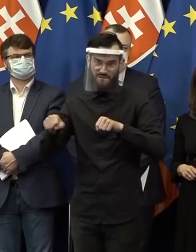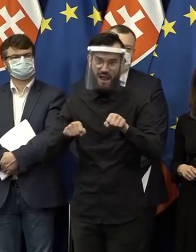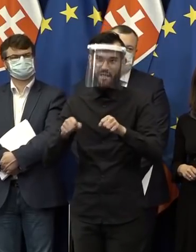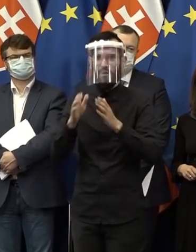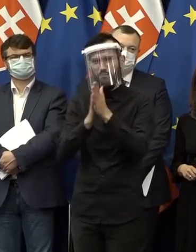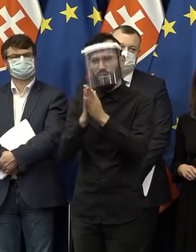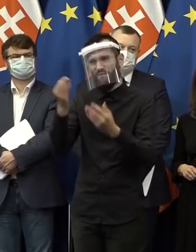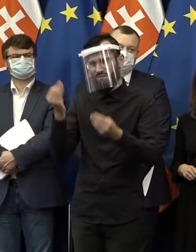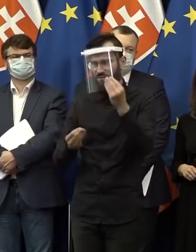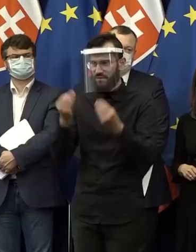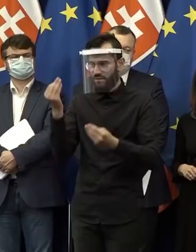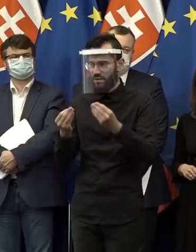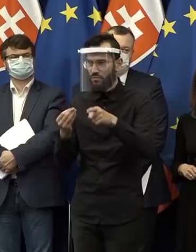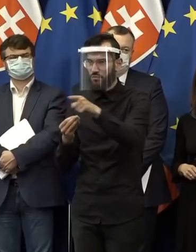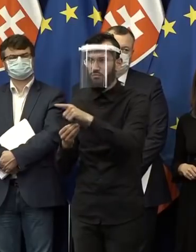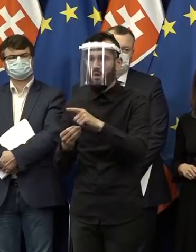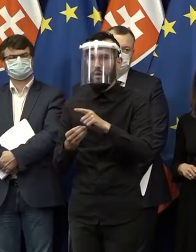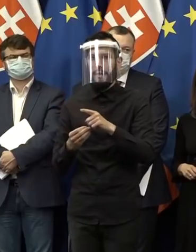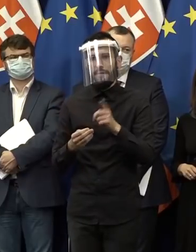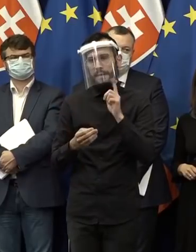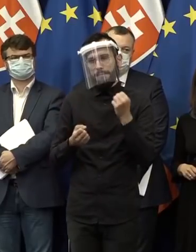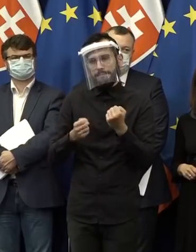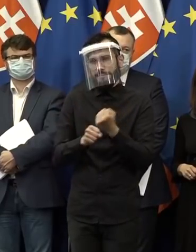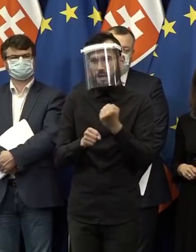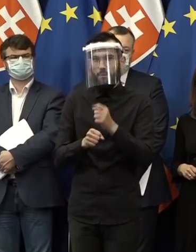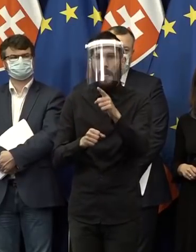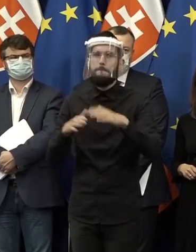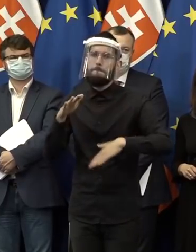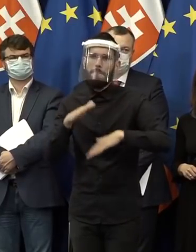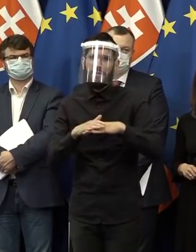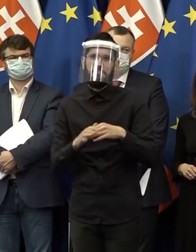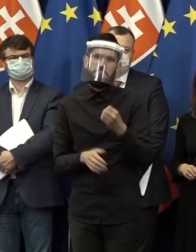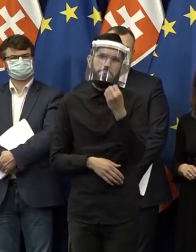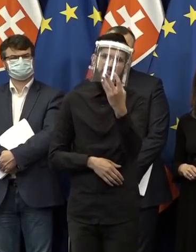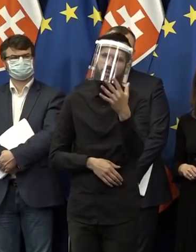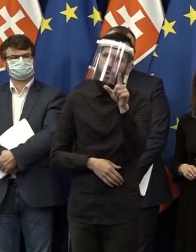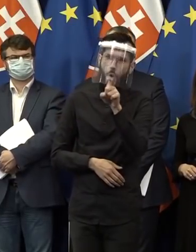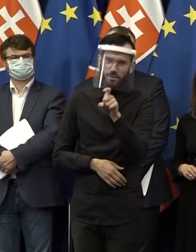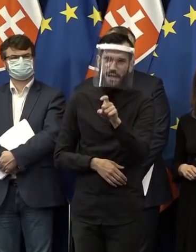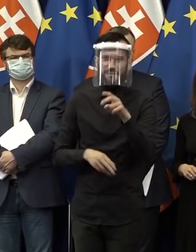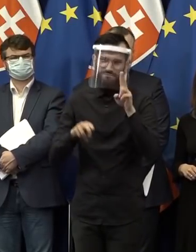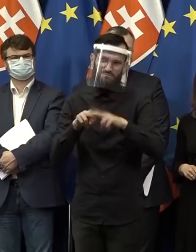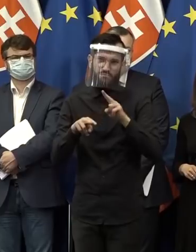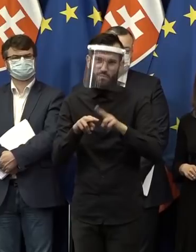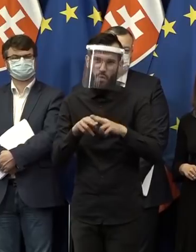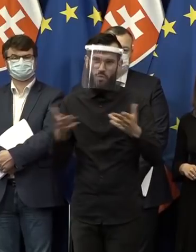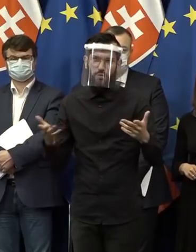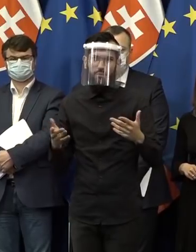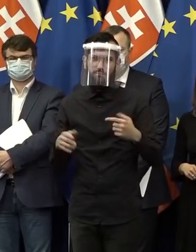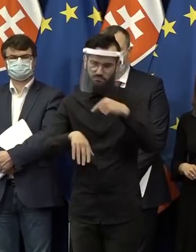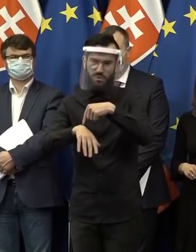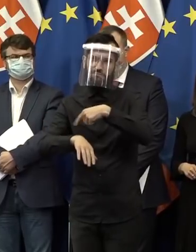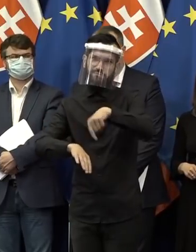skúsme, zvyčajne to nerobíme, ale tak maximálne možno ešte 5 otázok, aby sme potom tu